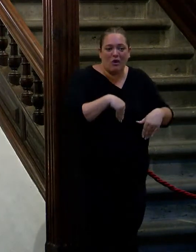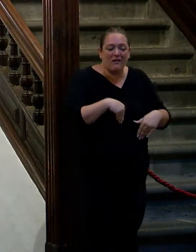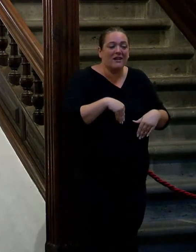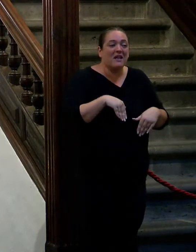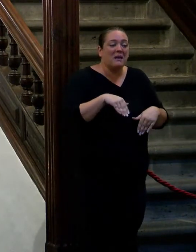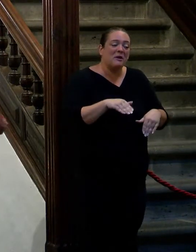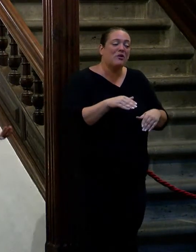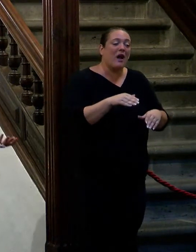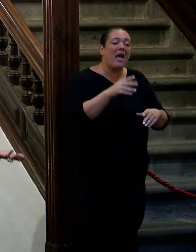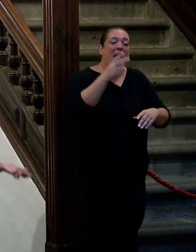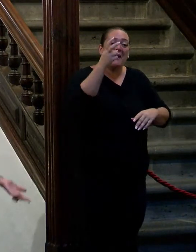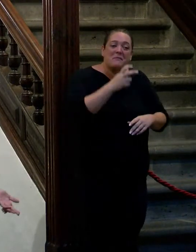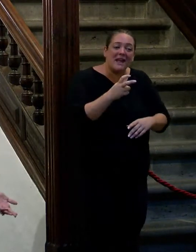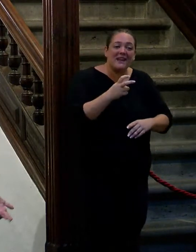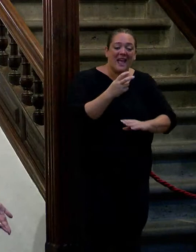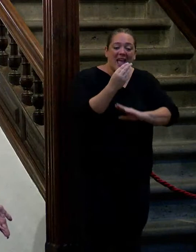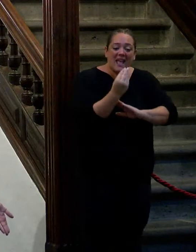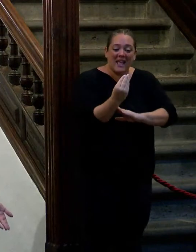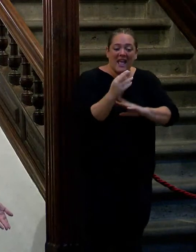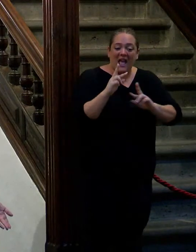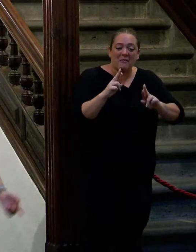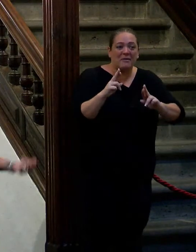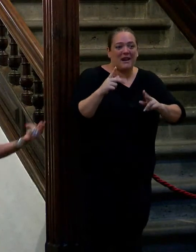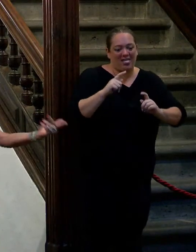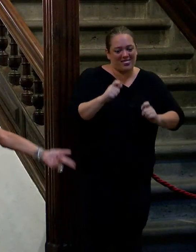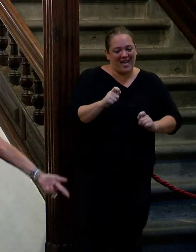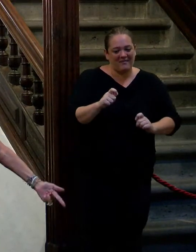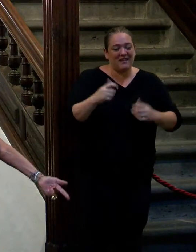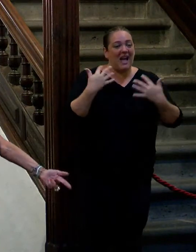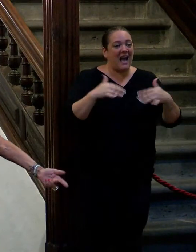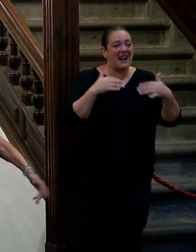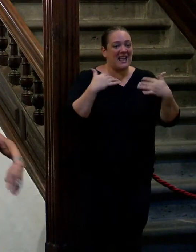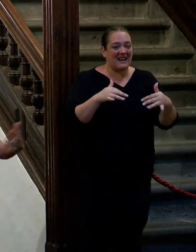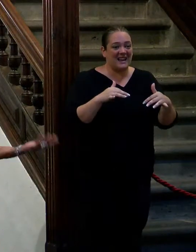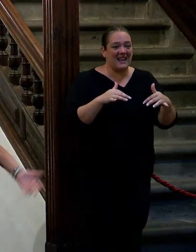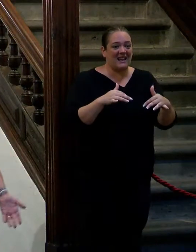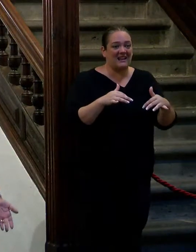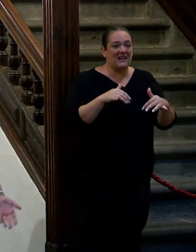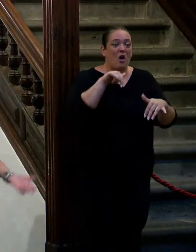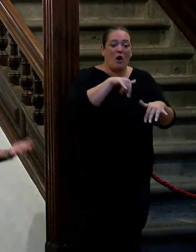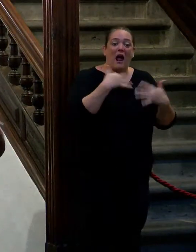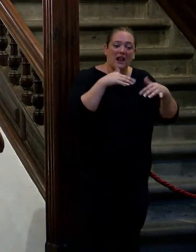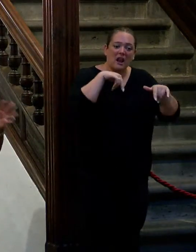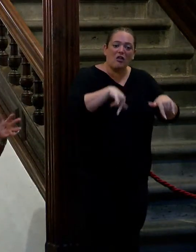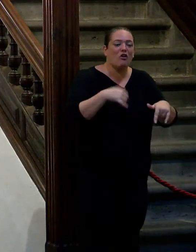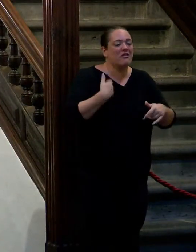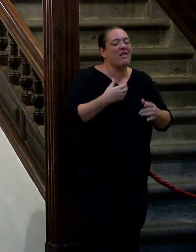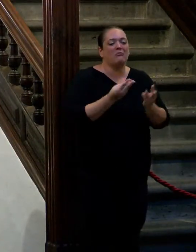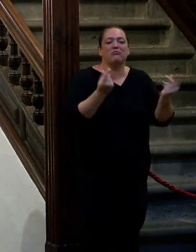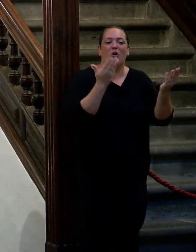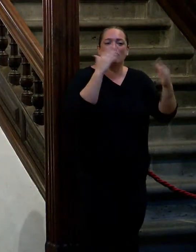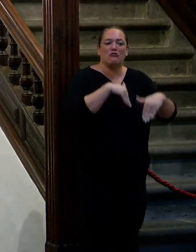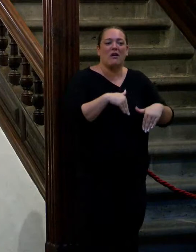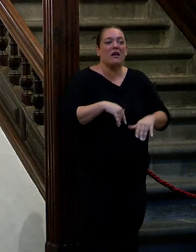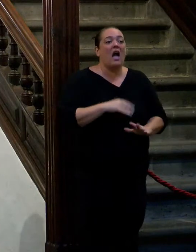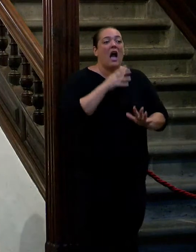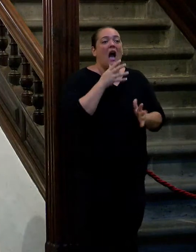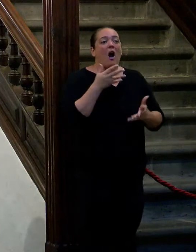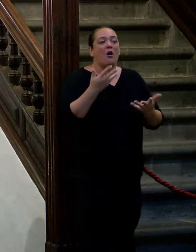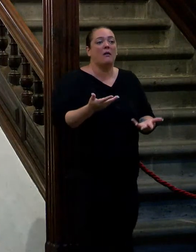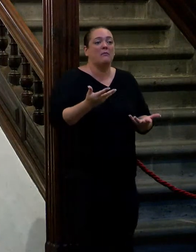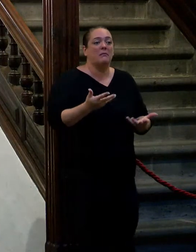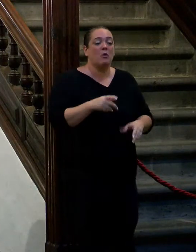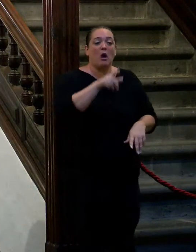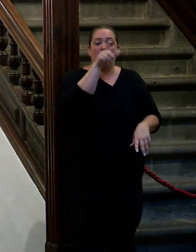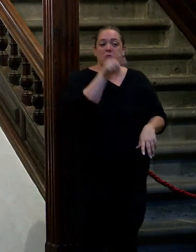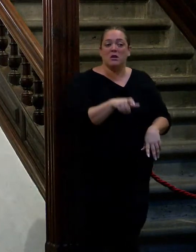esperan de ti bueno esperan eso que le des una alegría es que esa alegría de hoy ya no te la puede quitar nadie hay en estos momentos un personaje que a mí